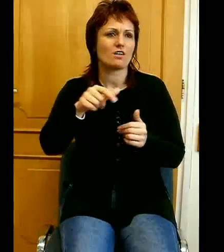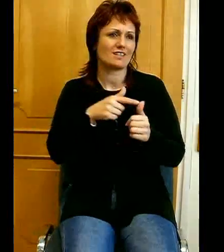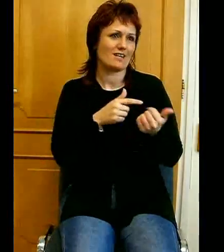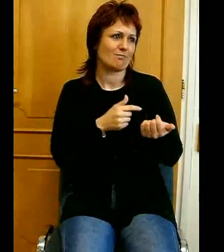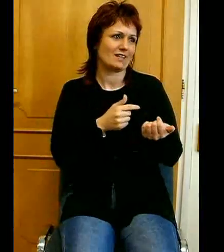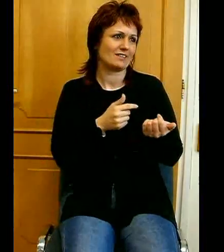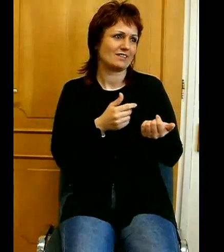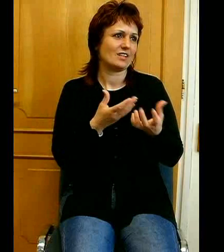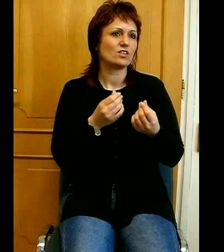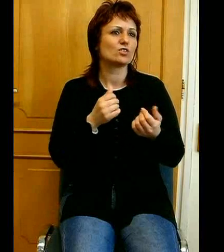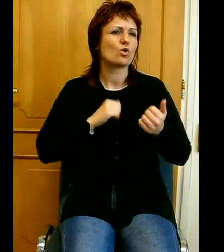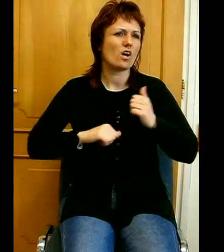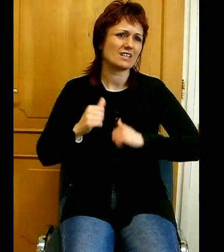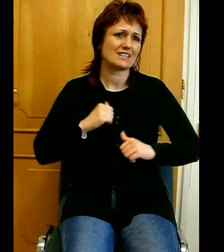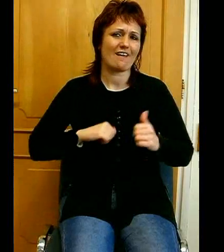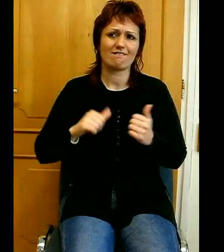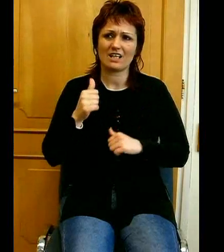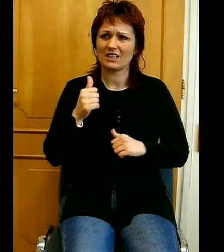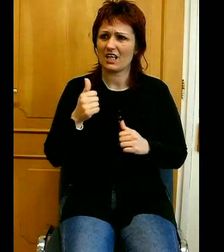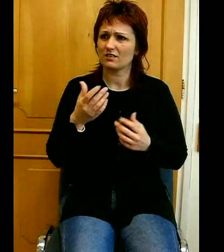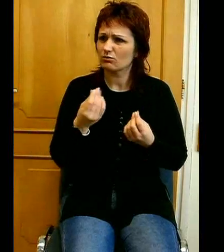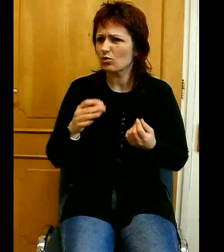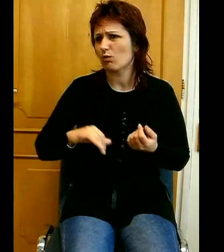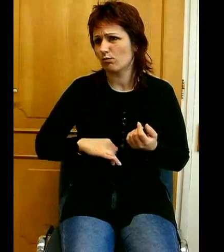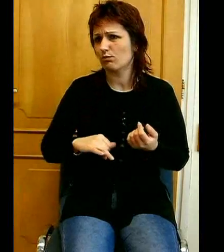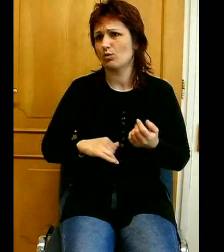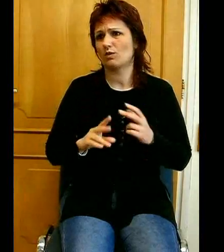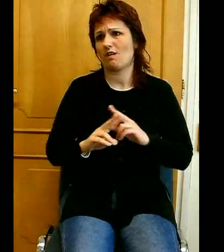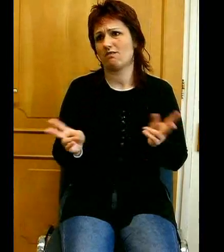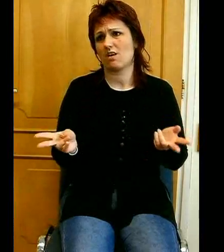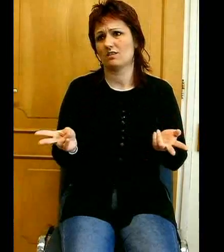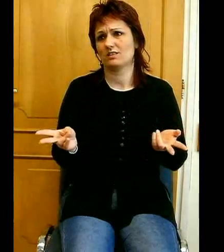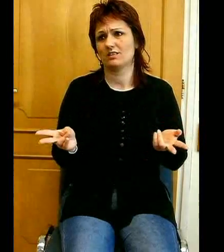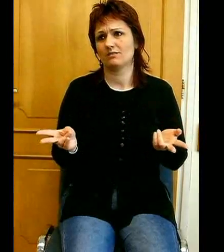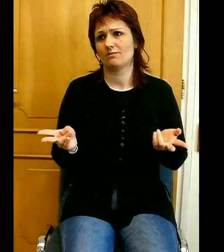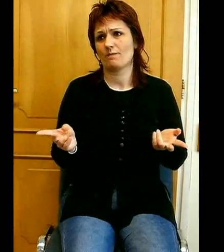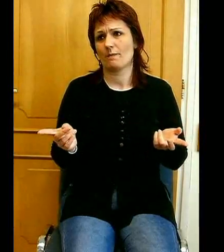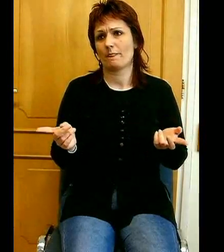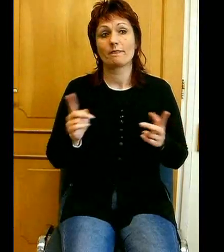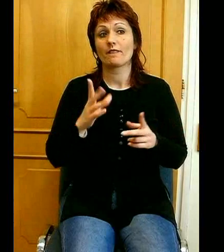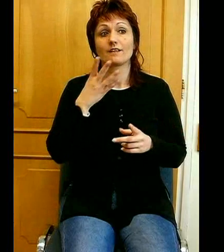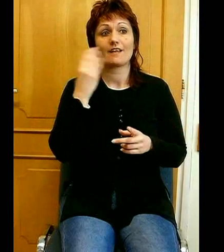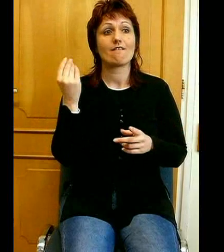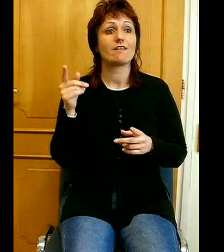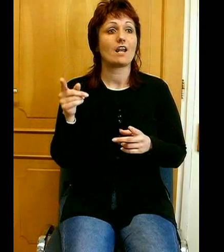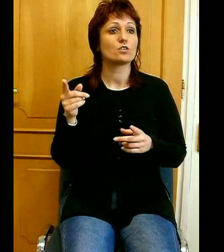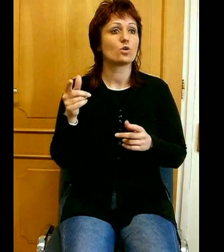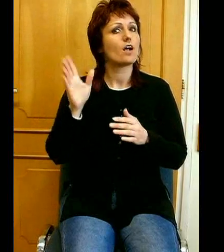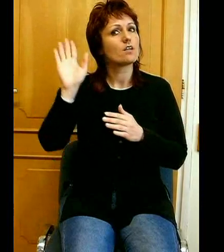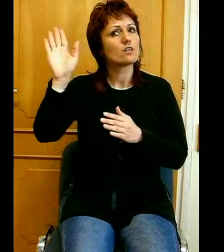amelyiknek sok bűne is van, de azt se ha lehetjük el, hogy messze nyugaton azért lehet megcsodálni